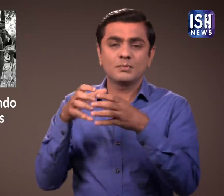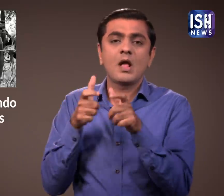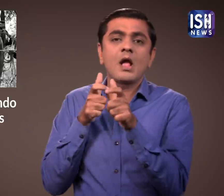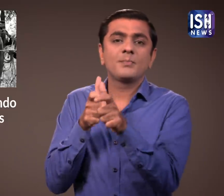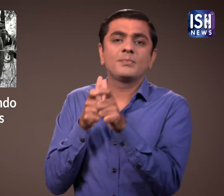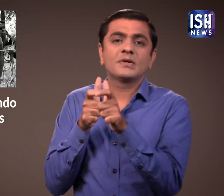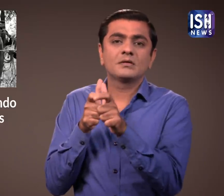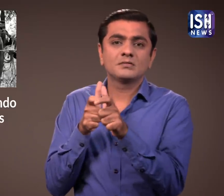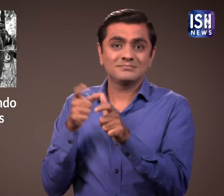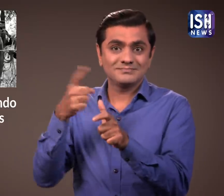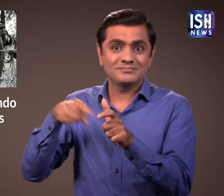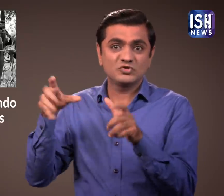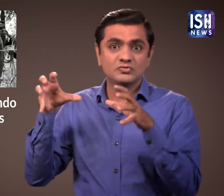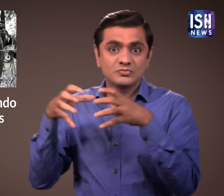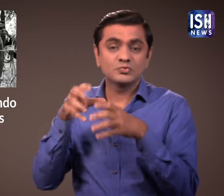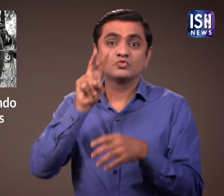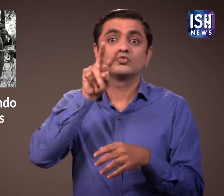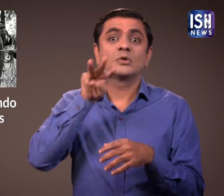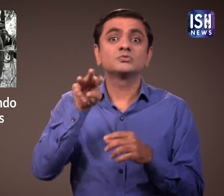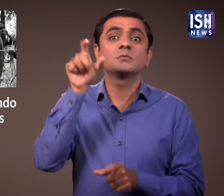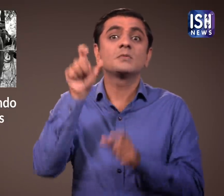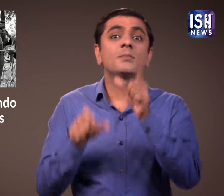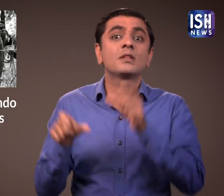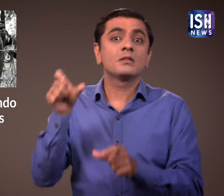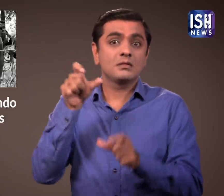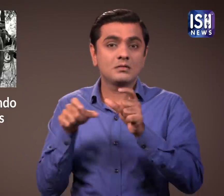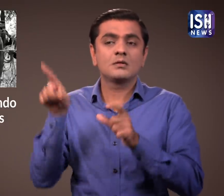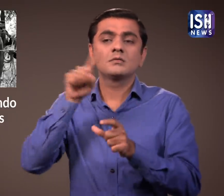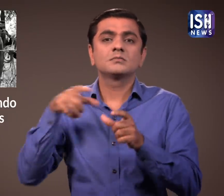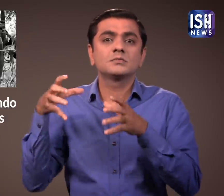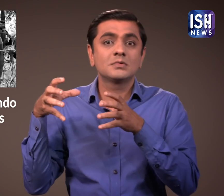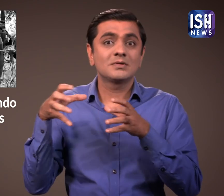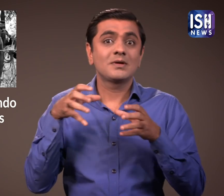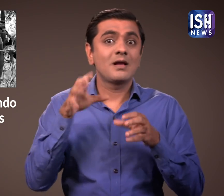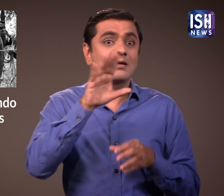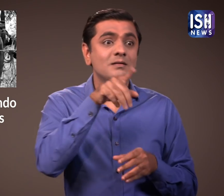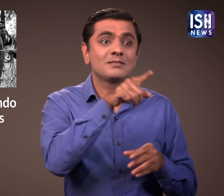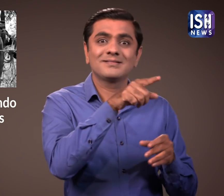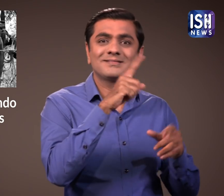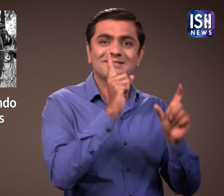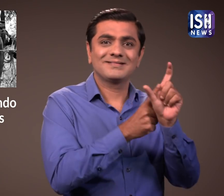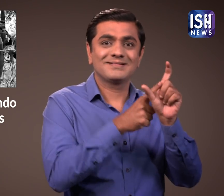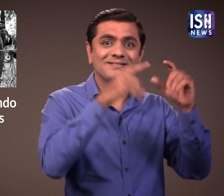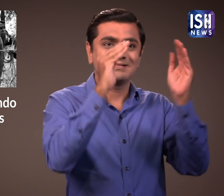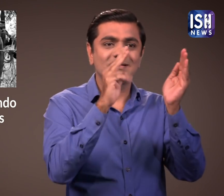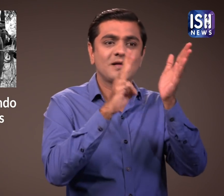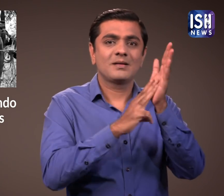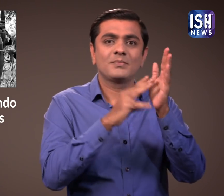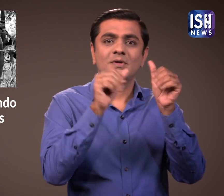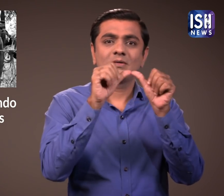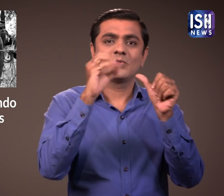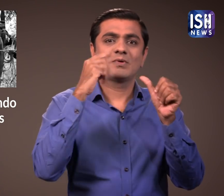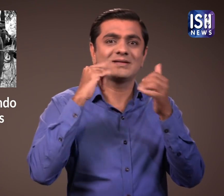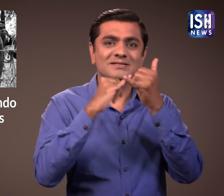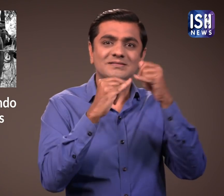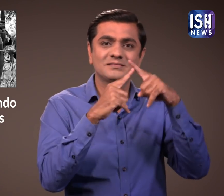माडवी हिड्मा नामक एक